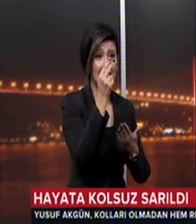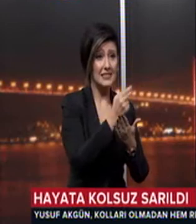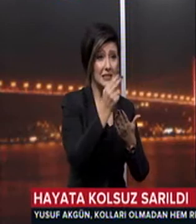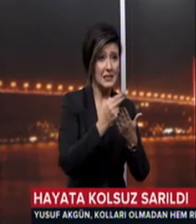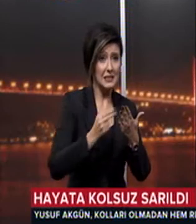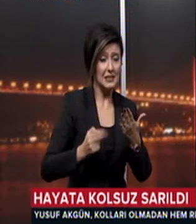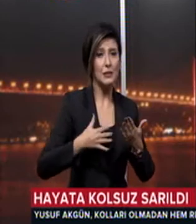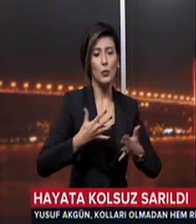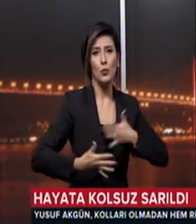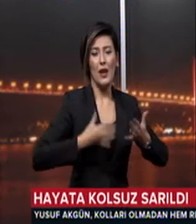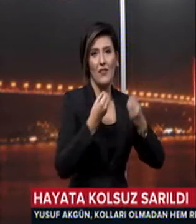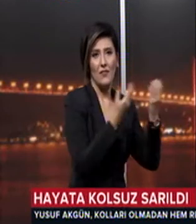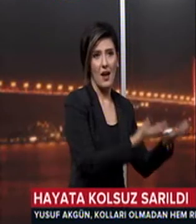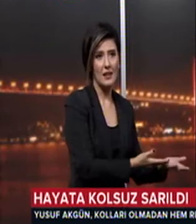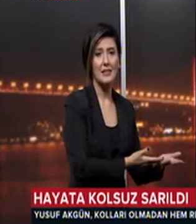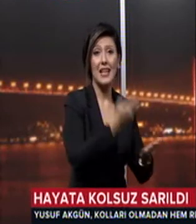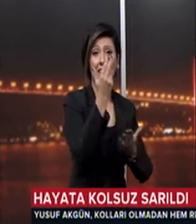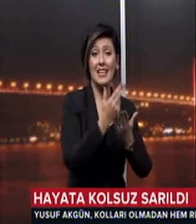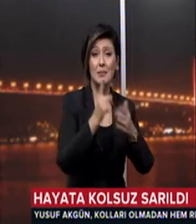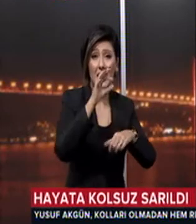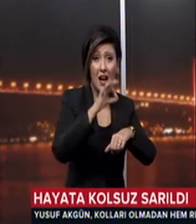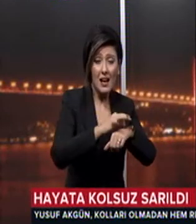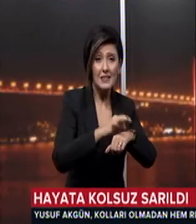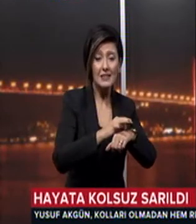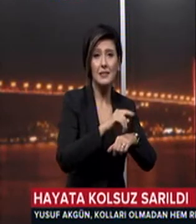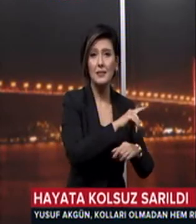yüreklendirdi Resim bir anda Yusuf'un dünyası oldu